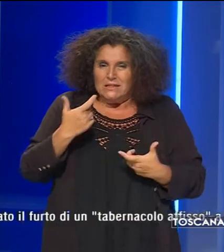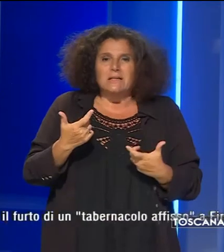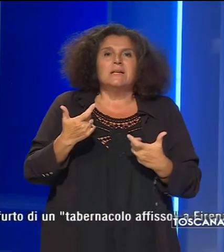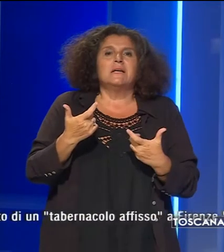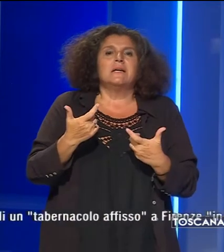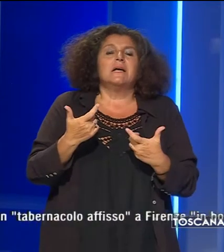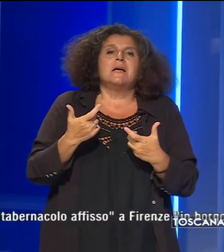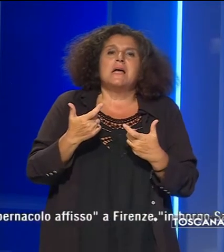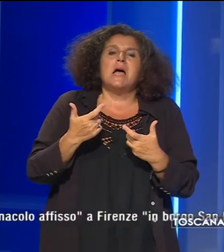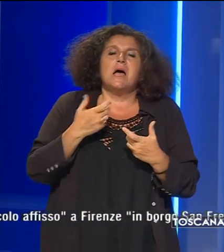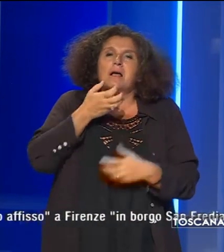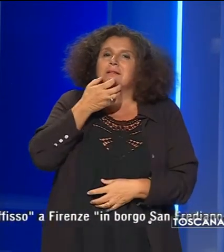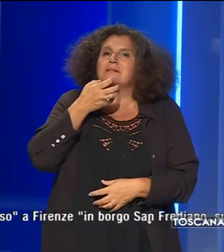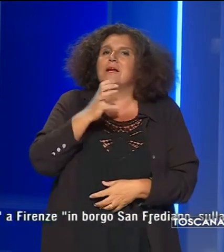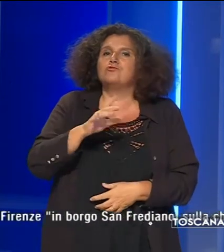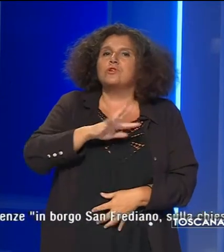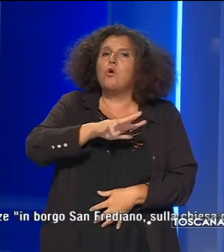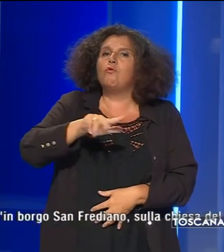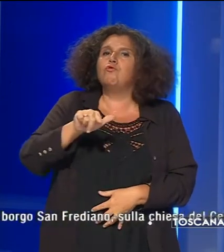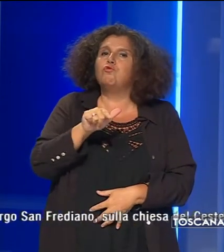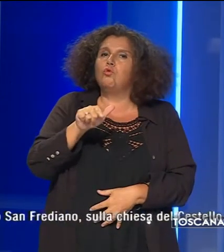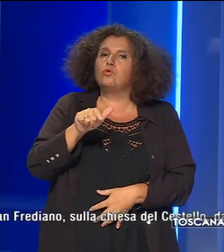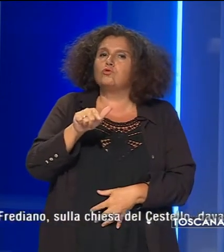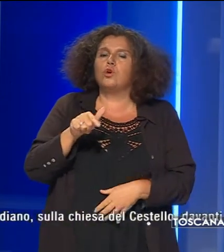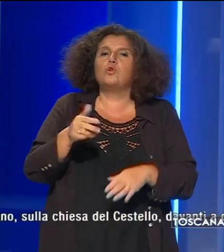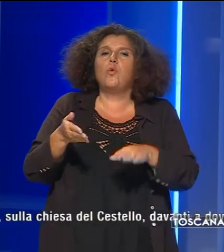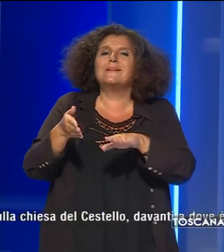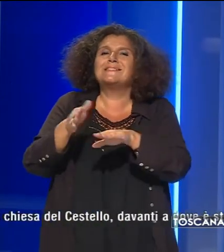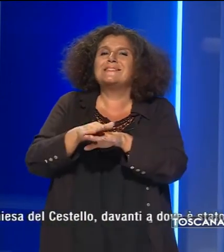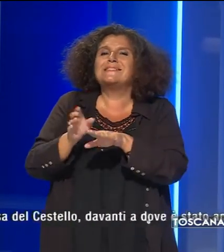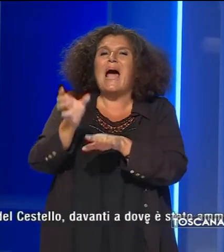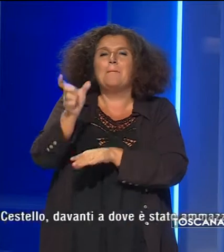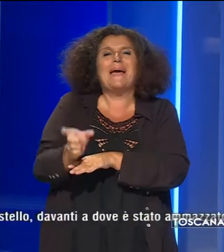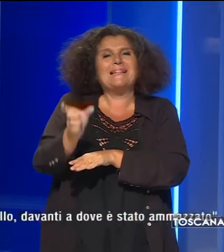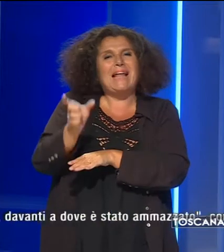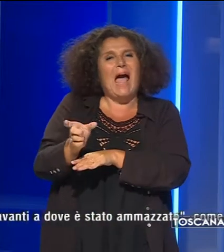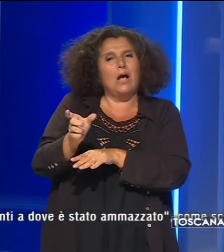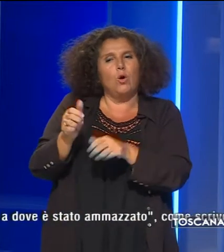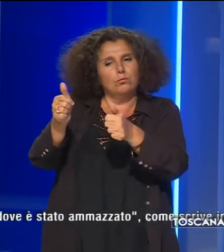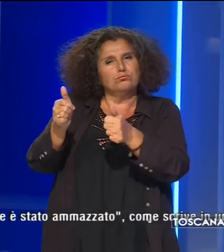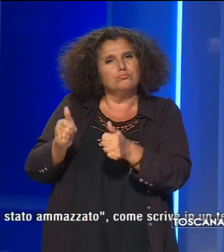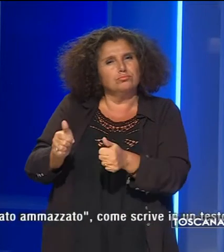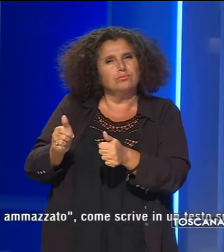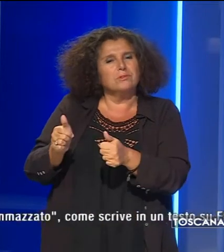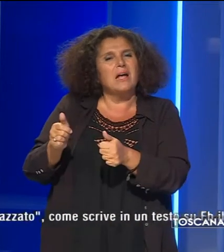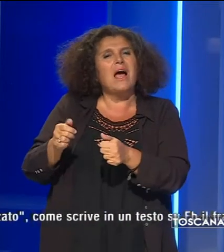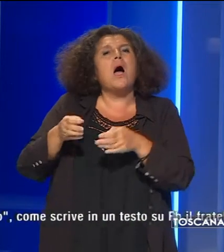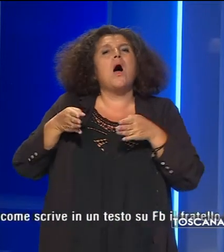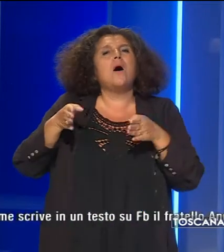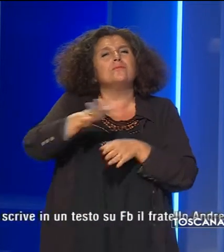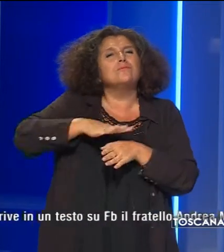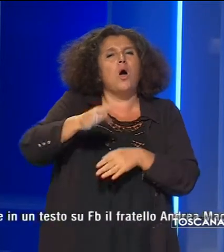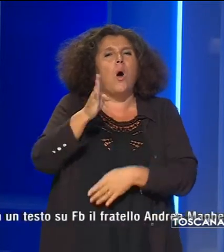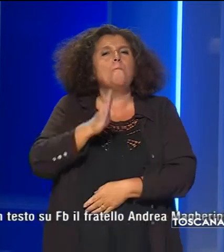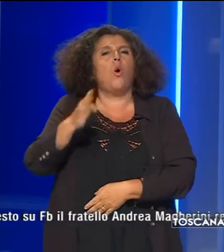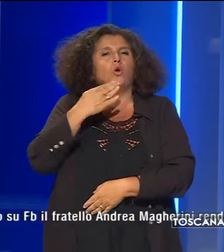ha denunciato il furto di un tabernacolo affisso a Firenze in Borgo San Frediano